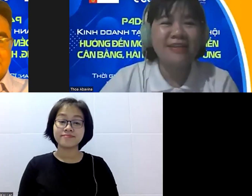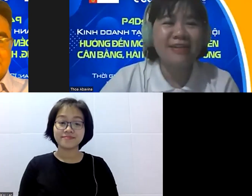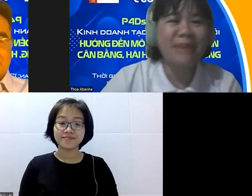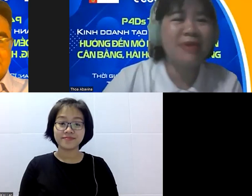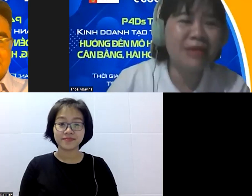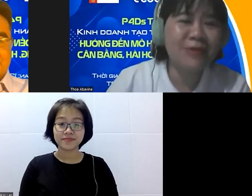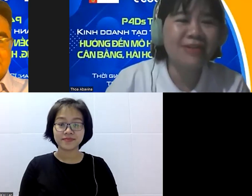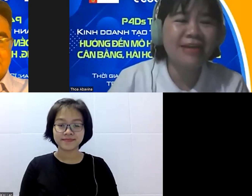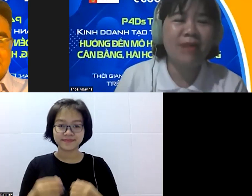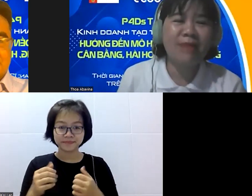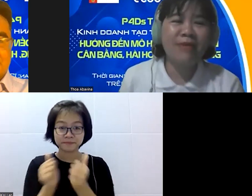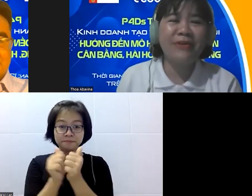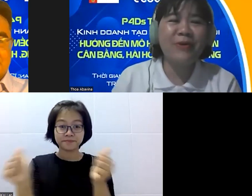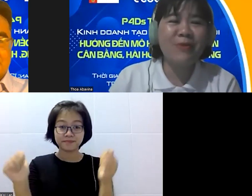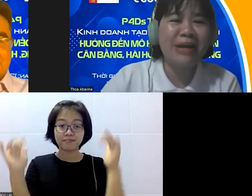Cảm ơn các bạn